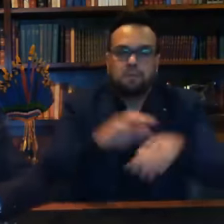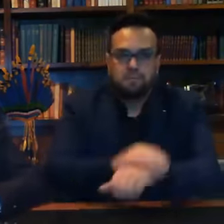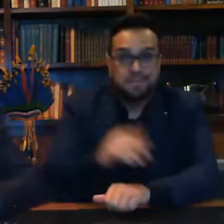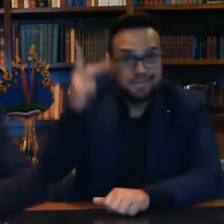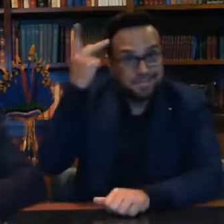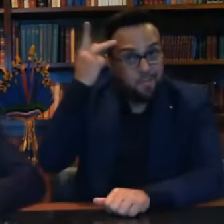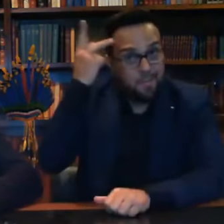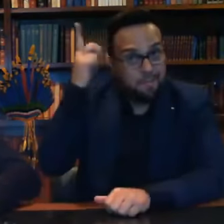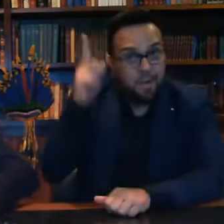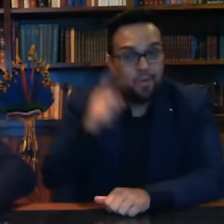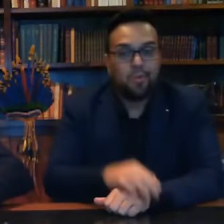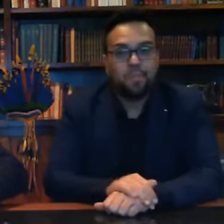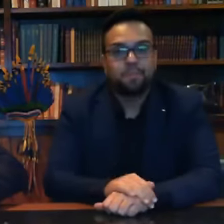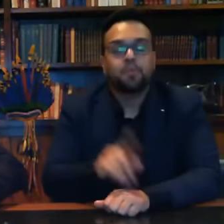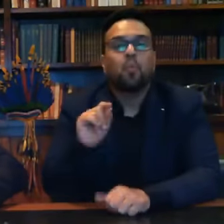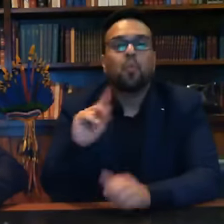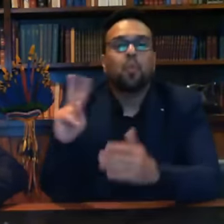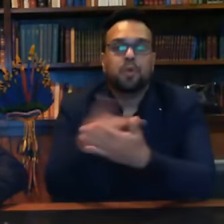Bem, o que acontece?